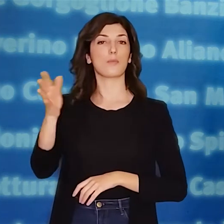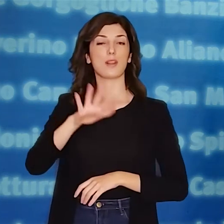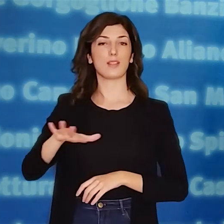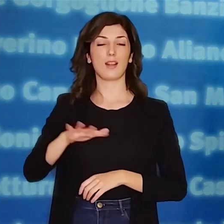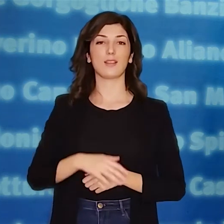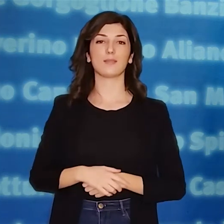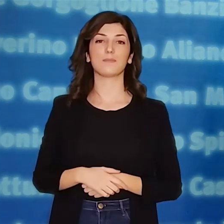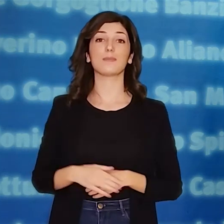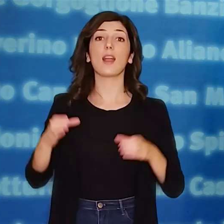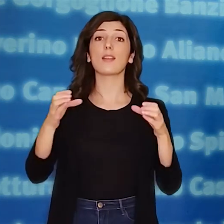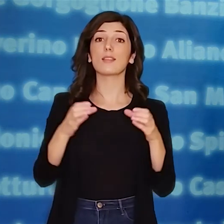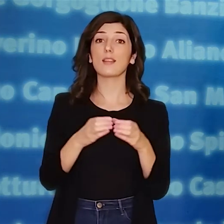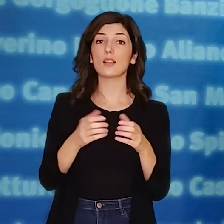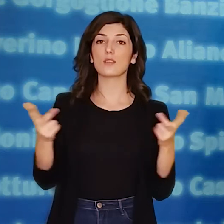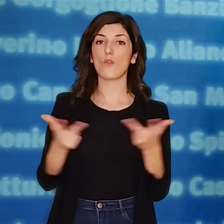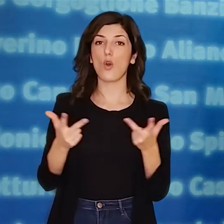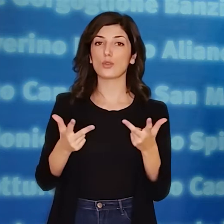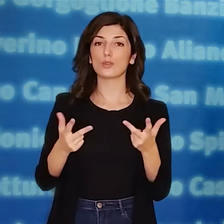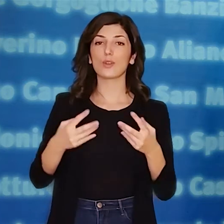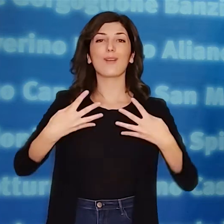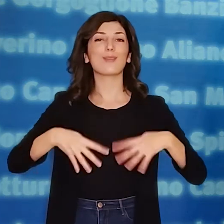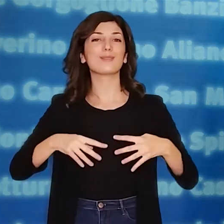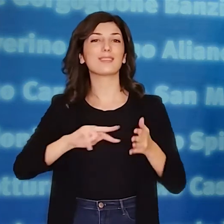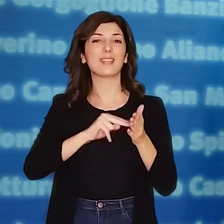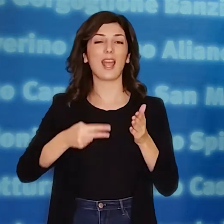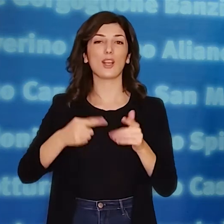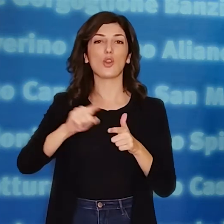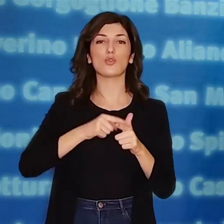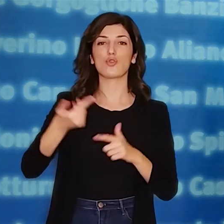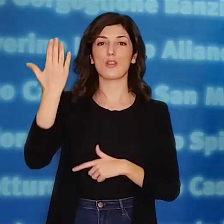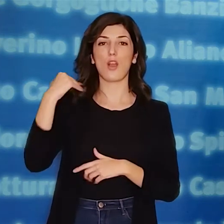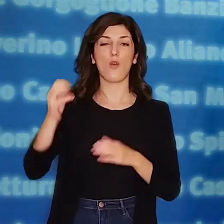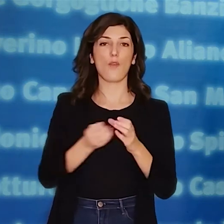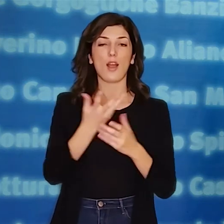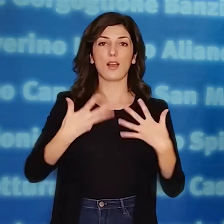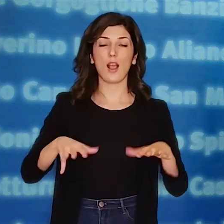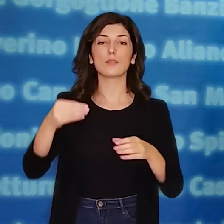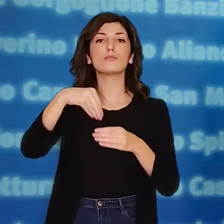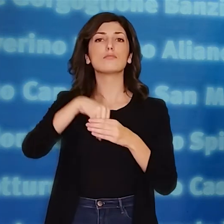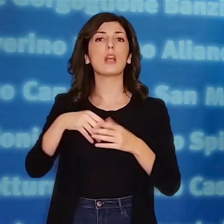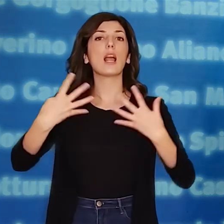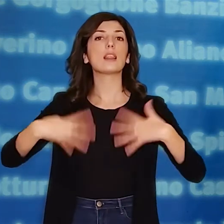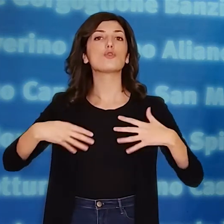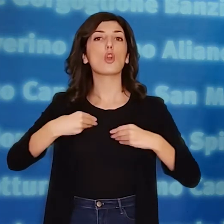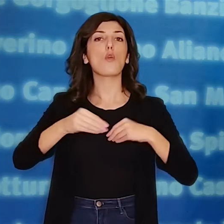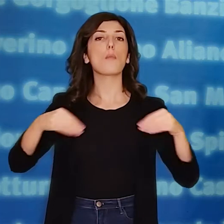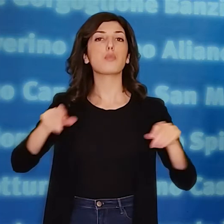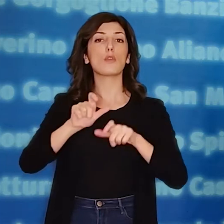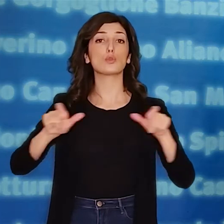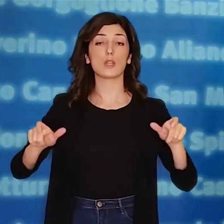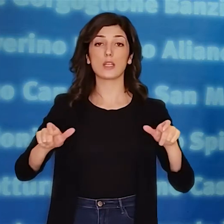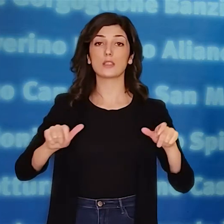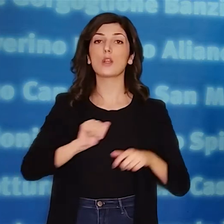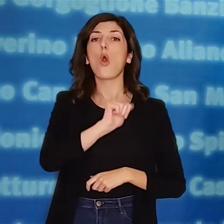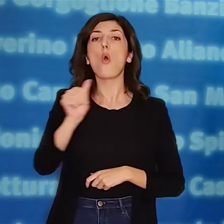A proposito della Task Force, è un organo tecnico creato nel gennaio ultimo scorso, composto da